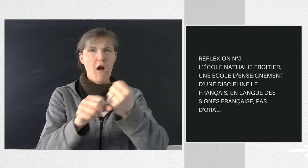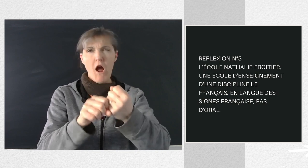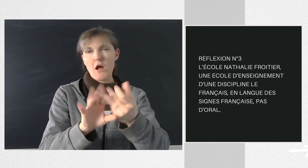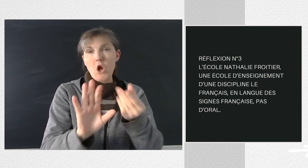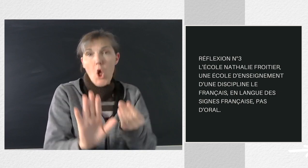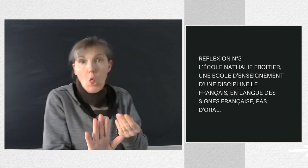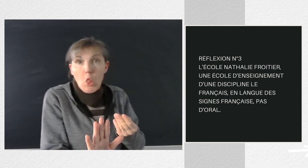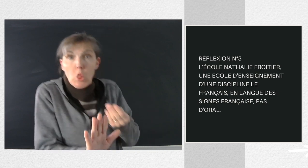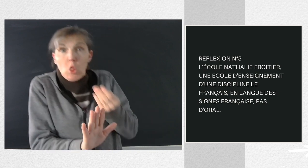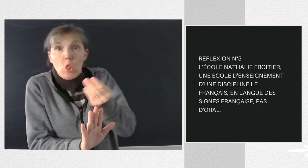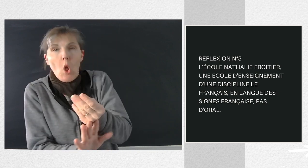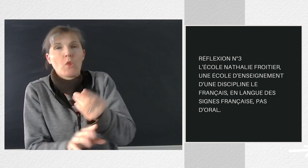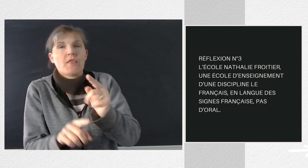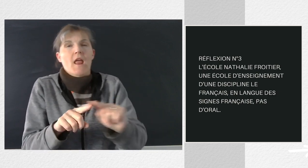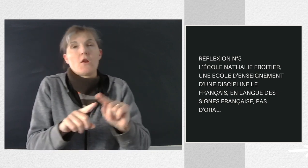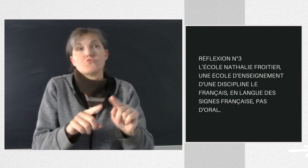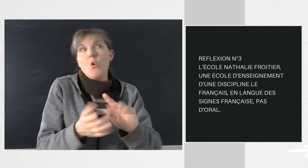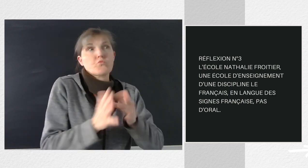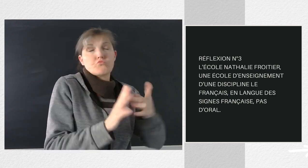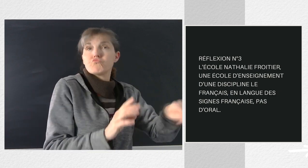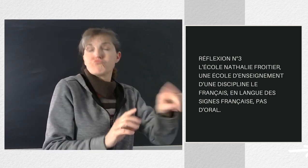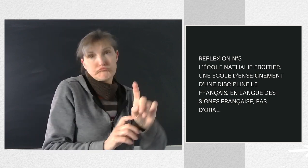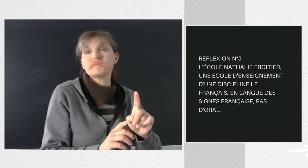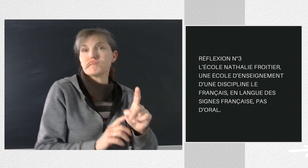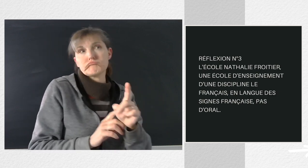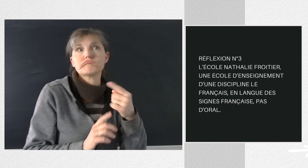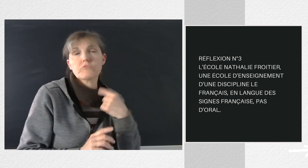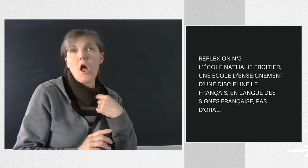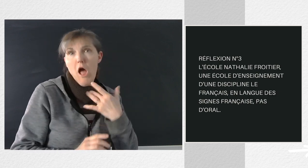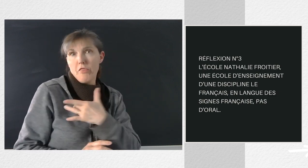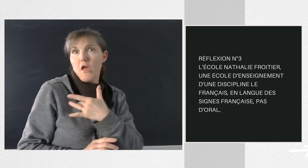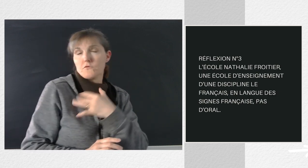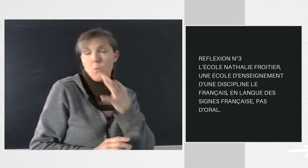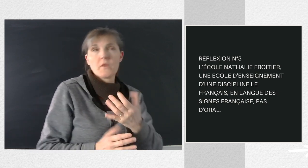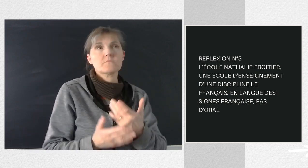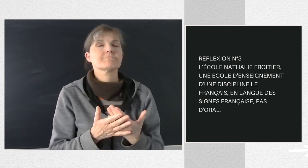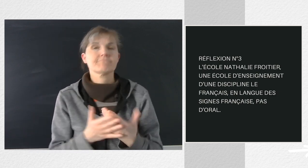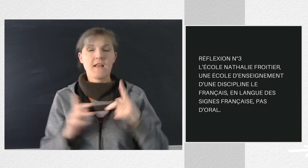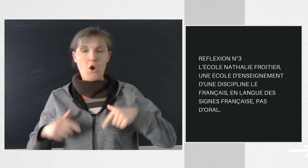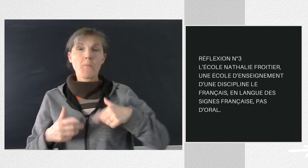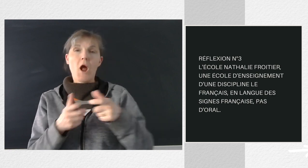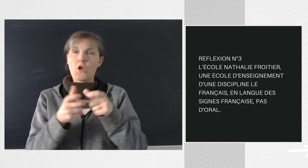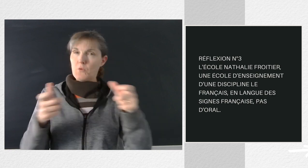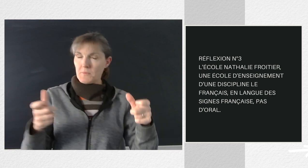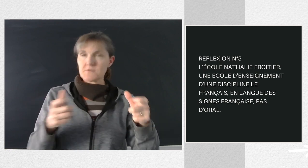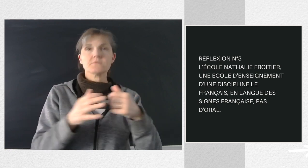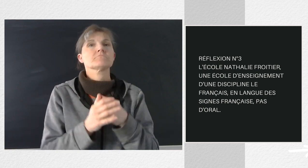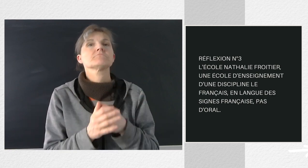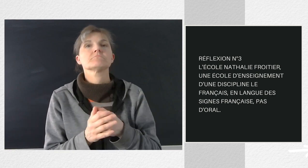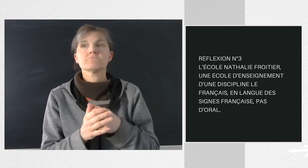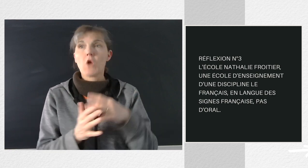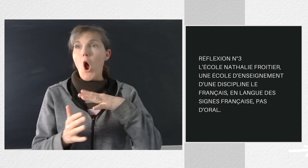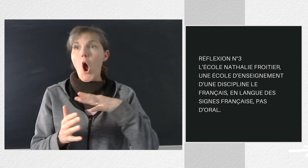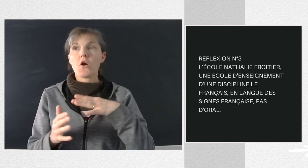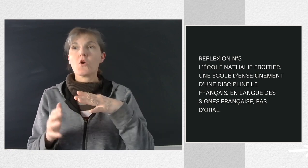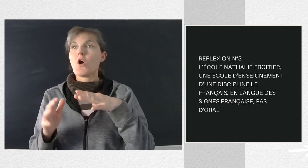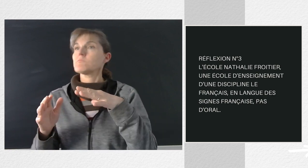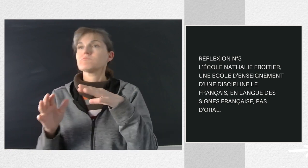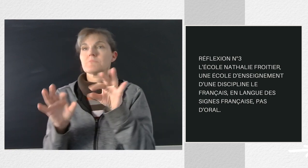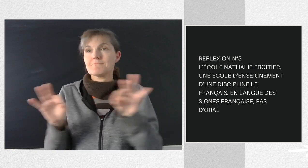dont tout le monde se préoccupe en réalité ? Mon école est une entreprise et a comme outil un studio avec